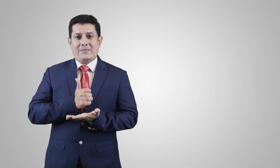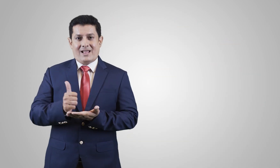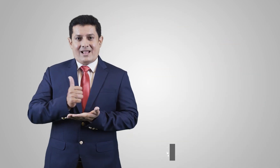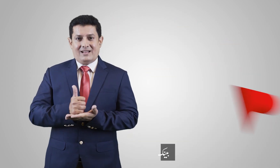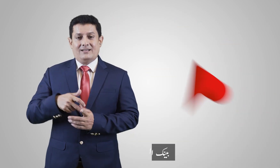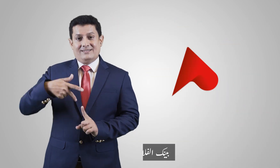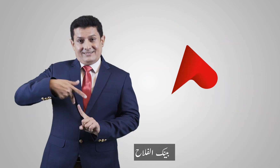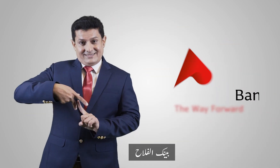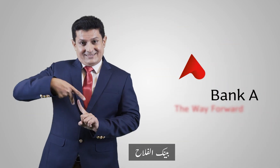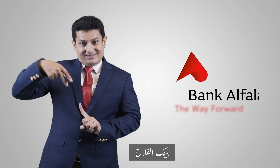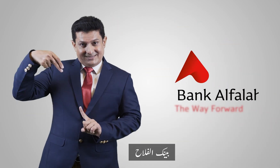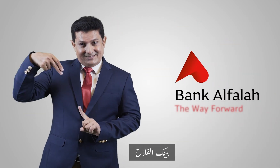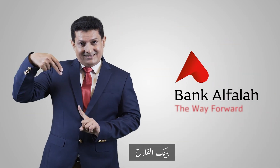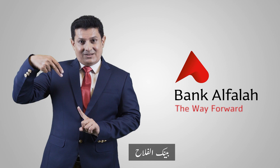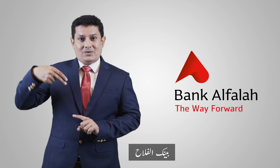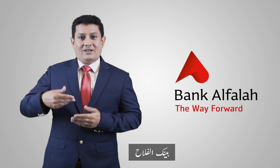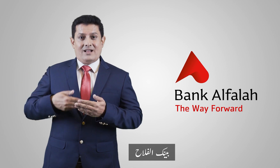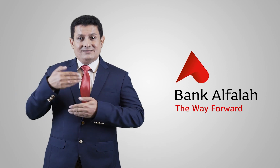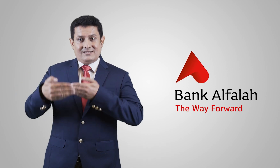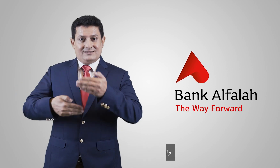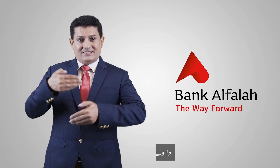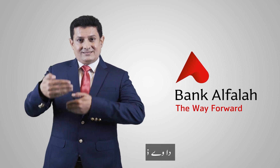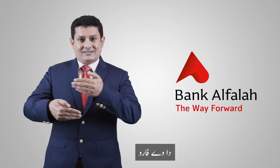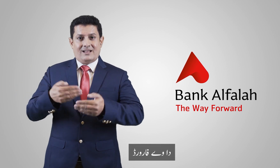بینکل فلا the way forward